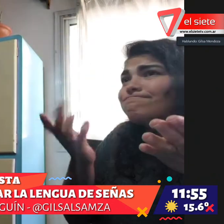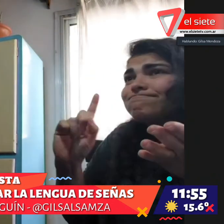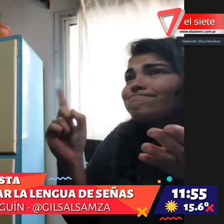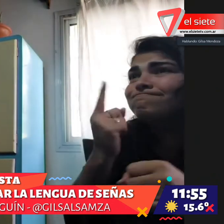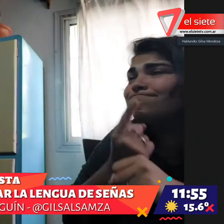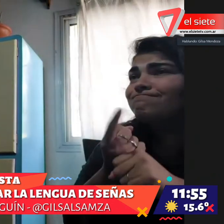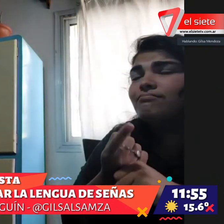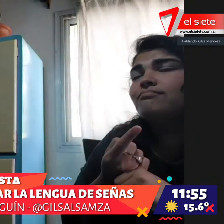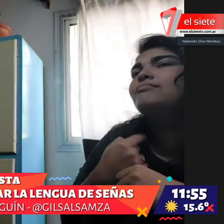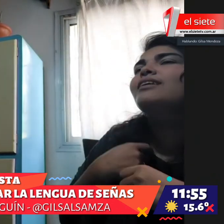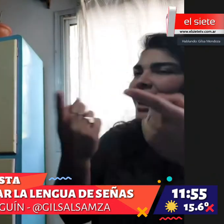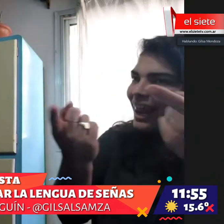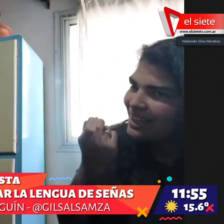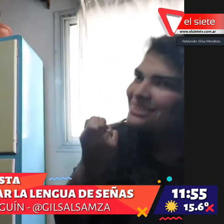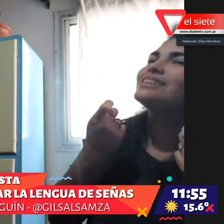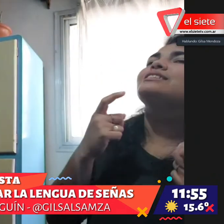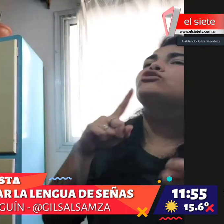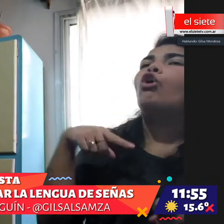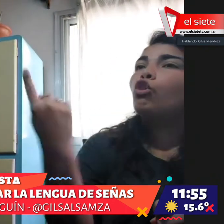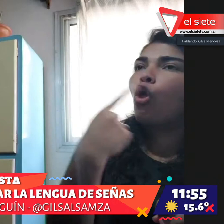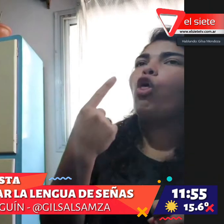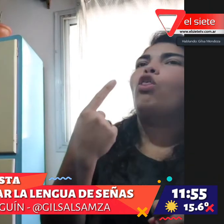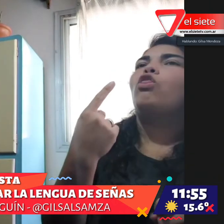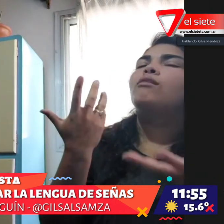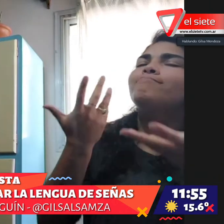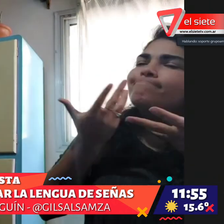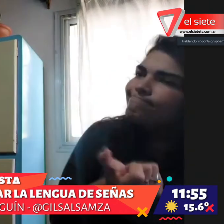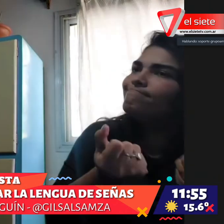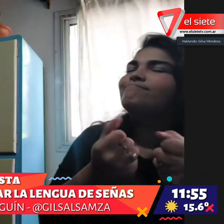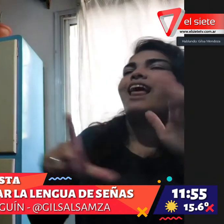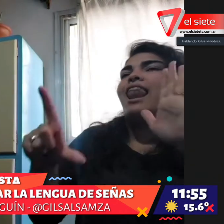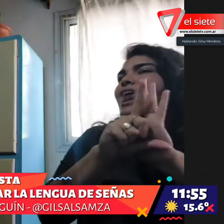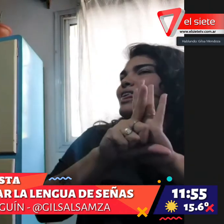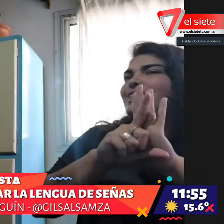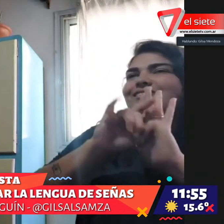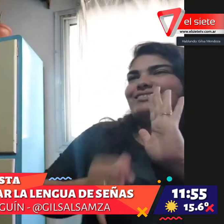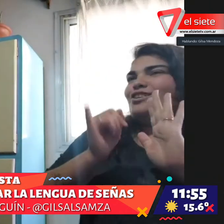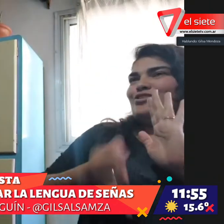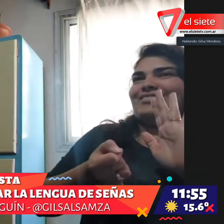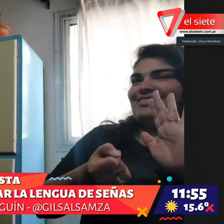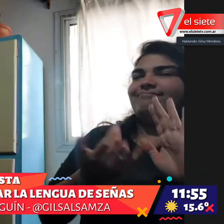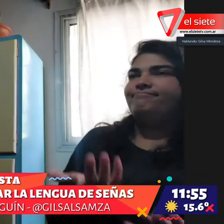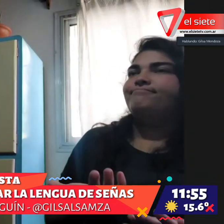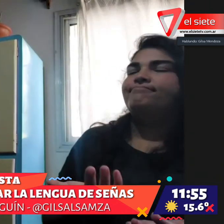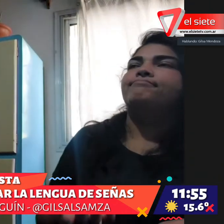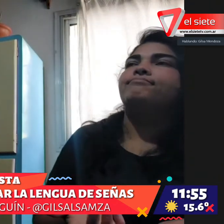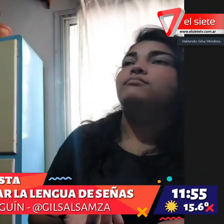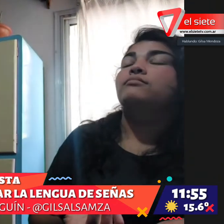comunicarse y no pueden. Entonces, necesitamos que nos apoyen y que se apruebe esta ley sí o sí.